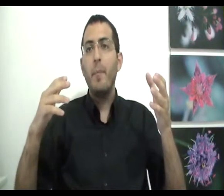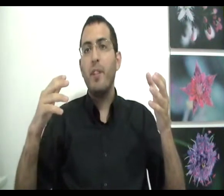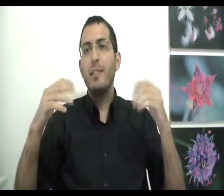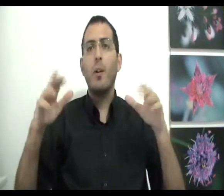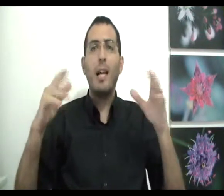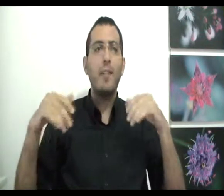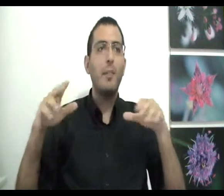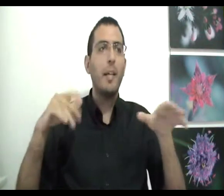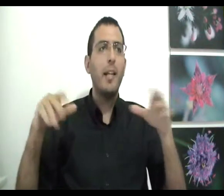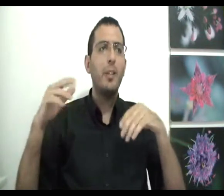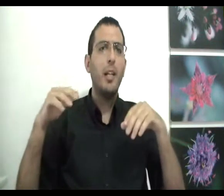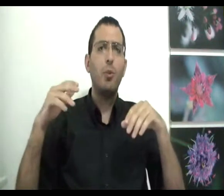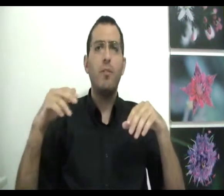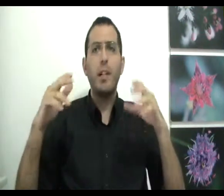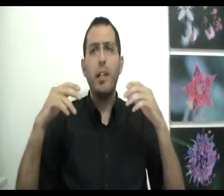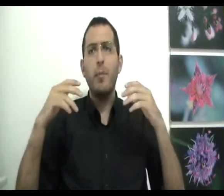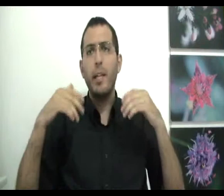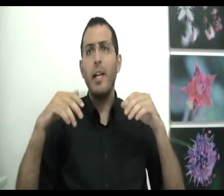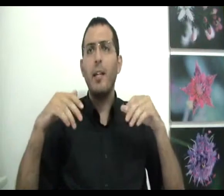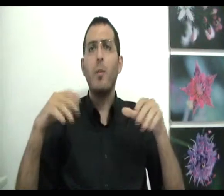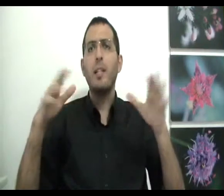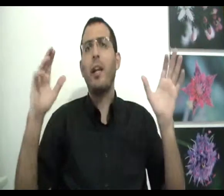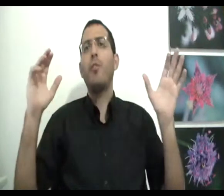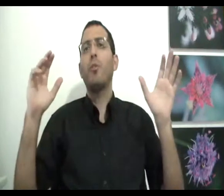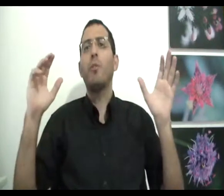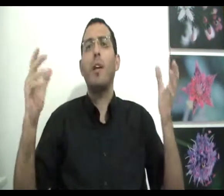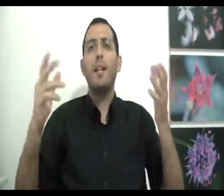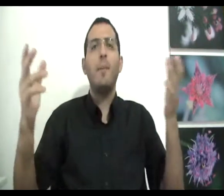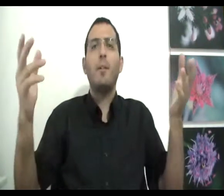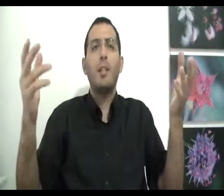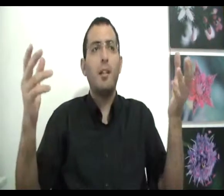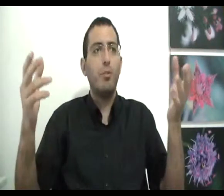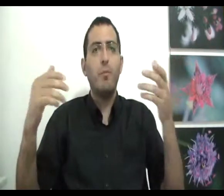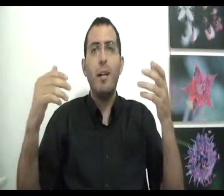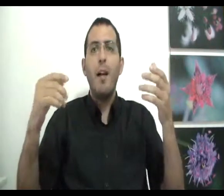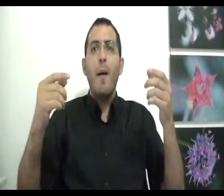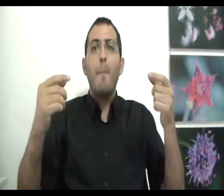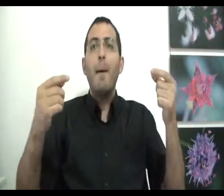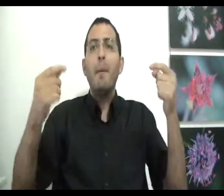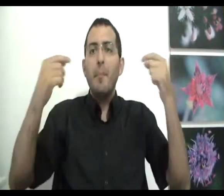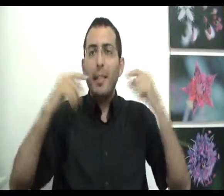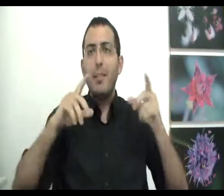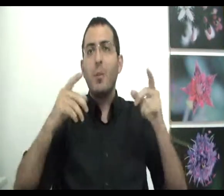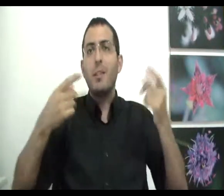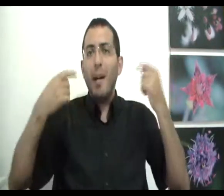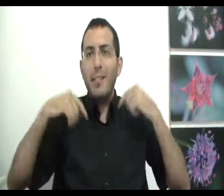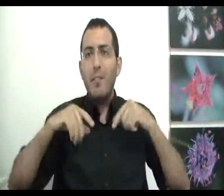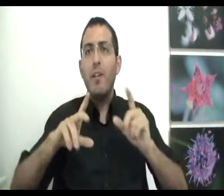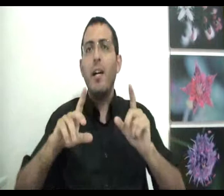ואז כל אחד ואחד מגיע לשאלה טוב אני רוצה להרגיש טוב אוקיי אבל למה אתה רוצה להרגיש טוב? מה באמת אתה רוצה? מה הדבר